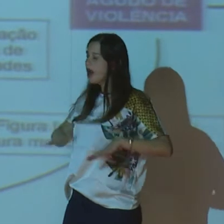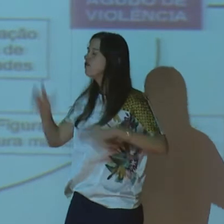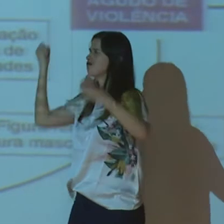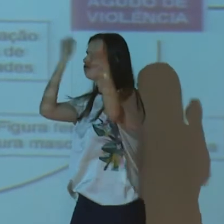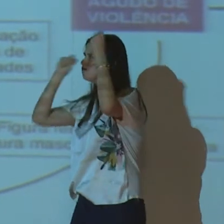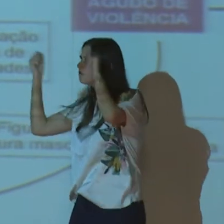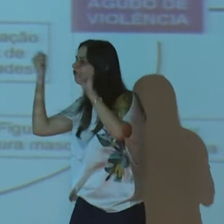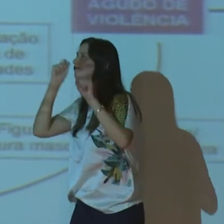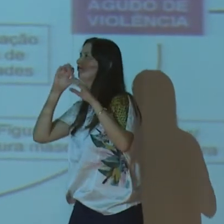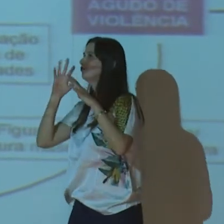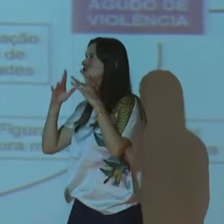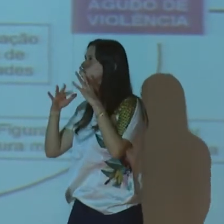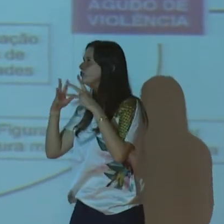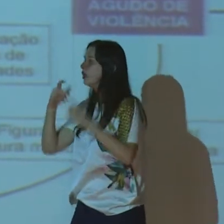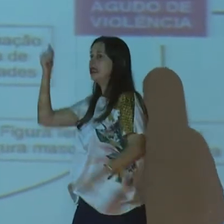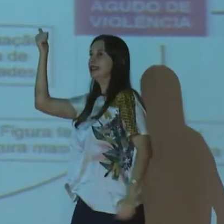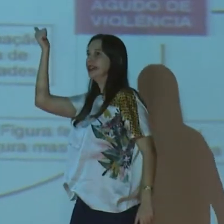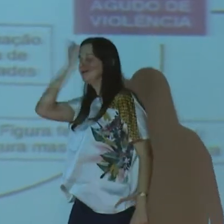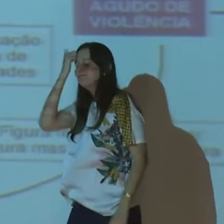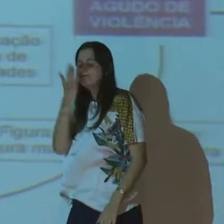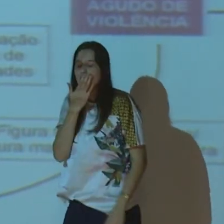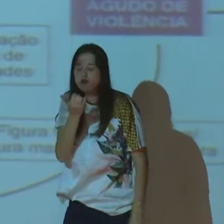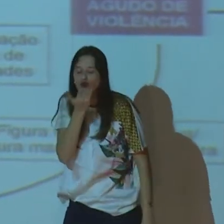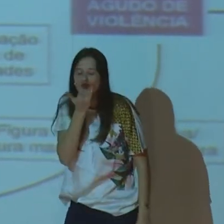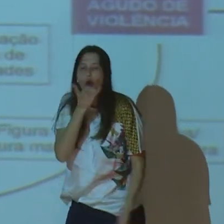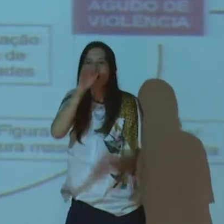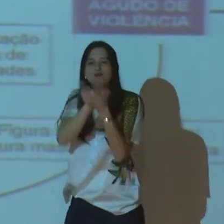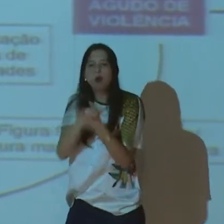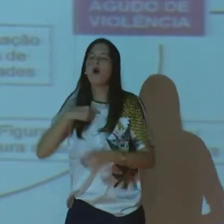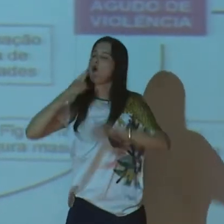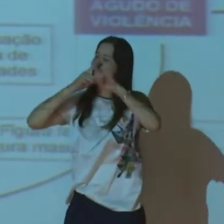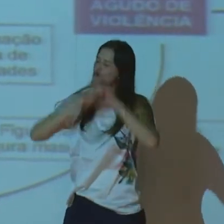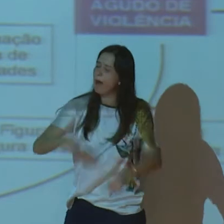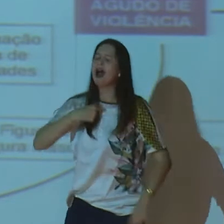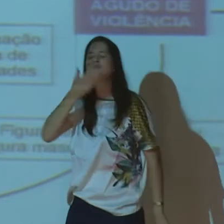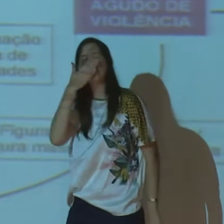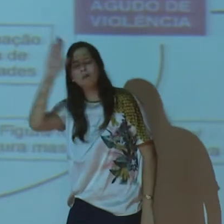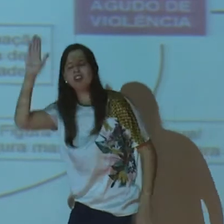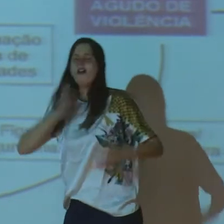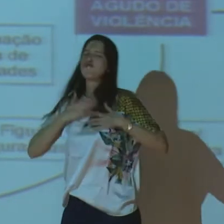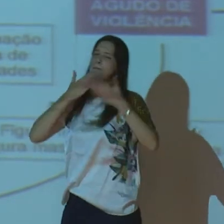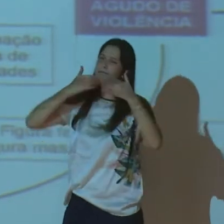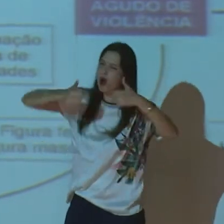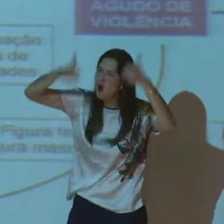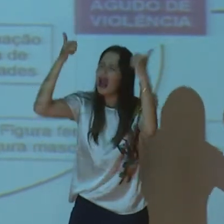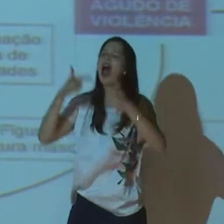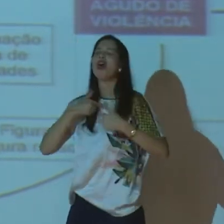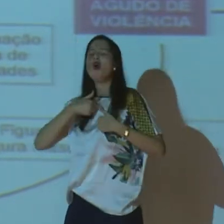demora um pouco, mas ele se acalma, aí ele se arrepende, pede perdão, diz que vai mudar, eu vou